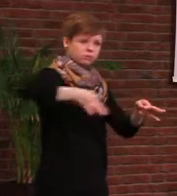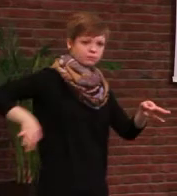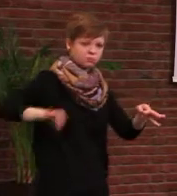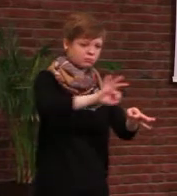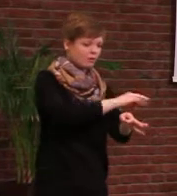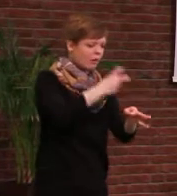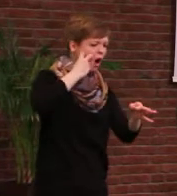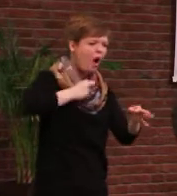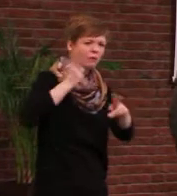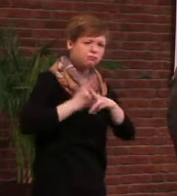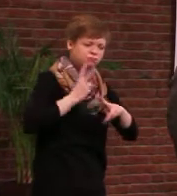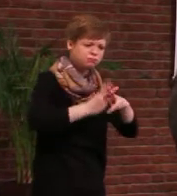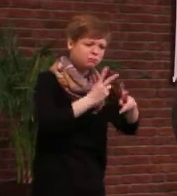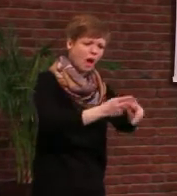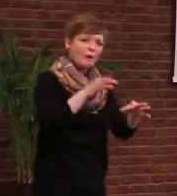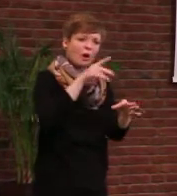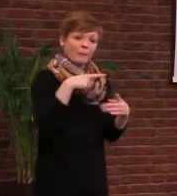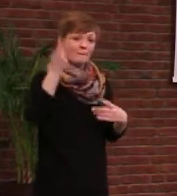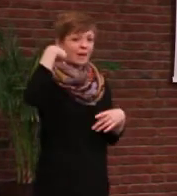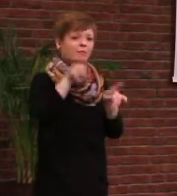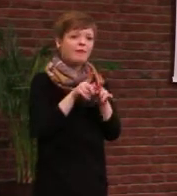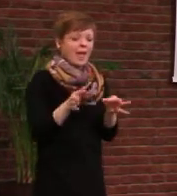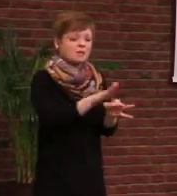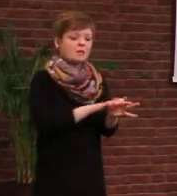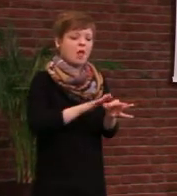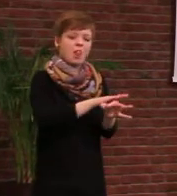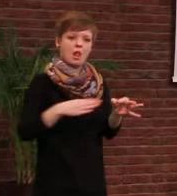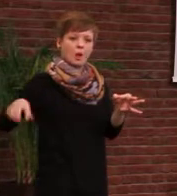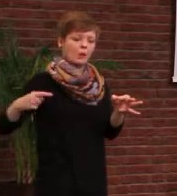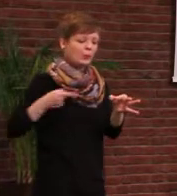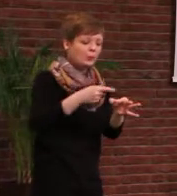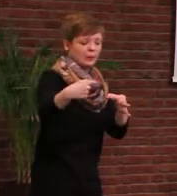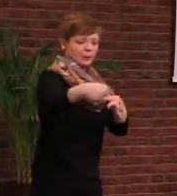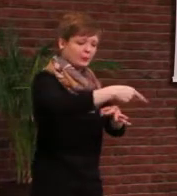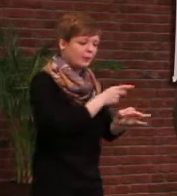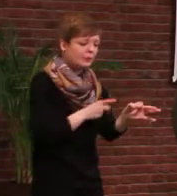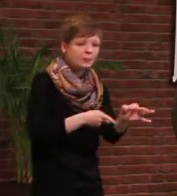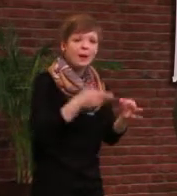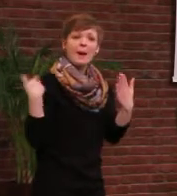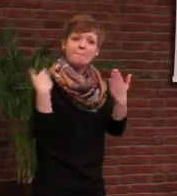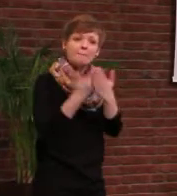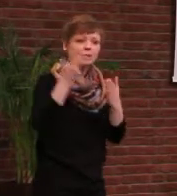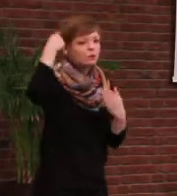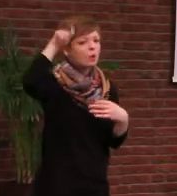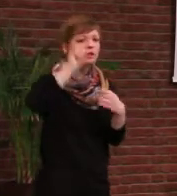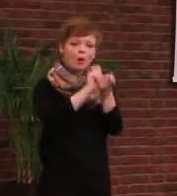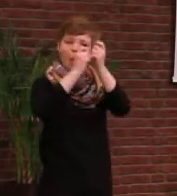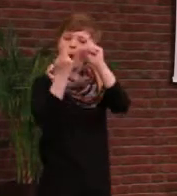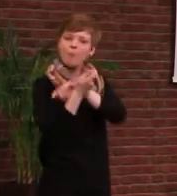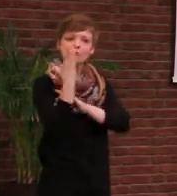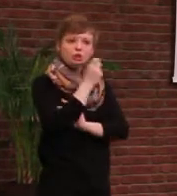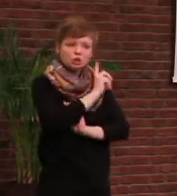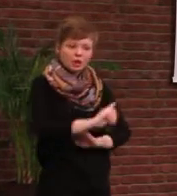möglicherweise hat diese Insellage im Strombereich auch dazu geführt, dass bis heute es auf politischer Ebene keine Anstalten gibt, eine gemeinsame